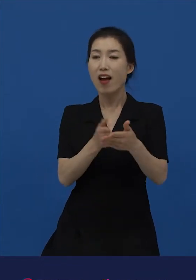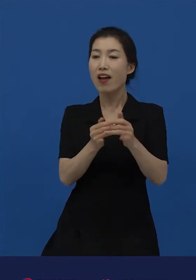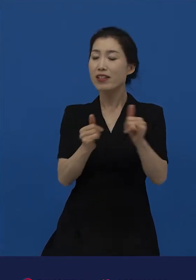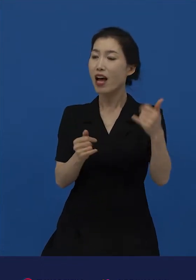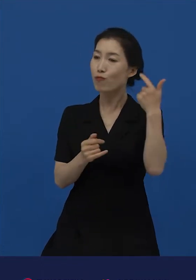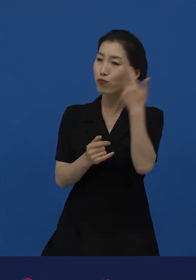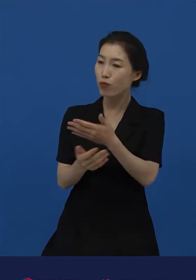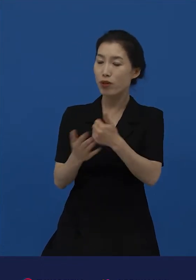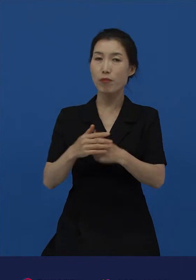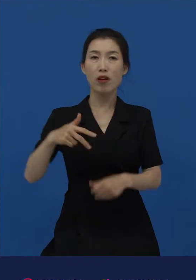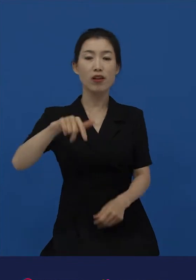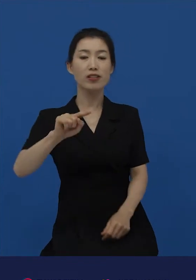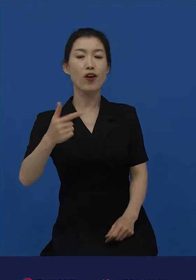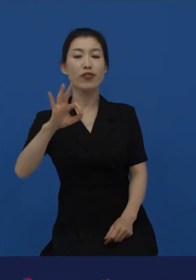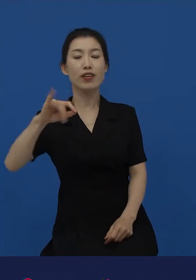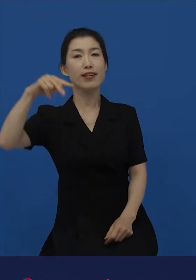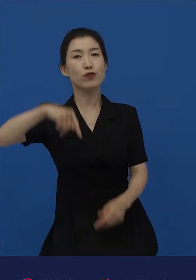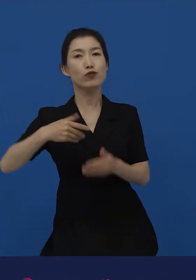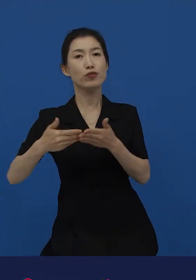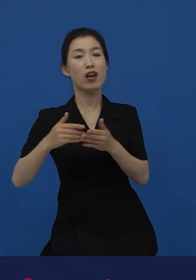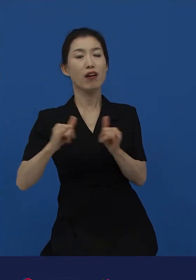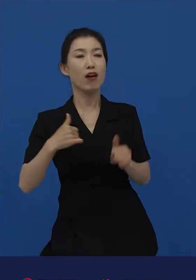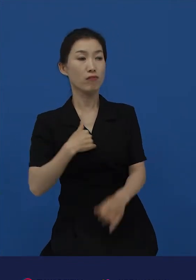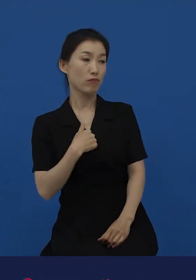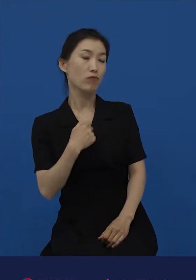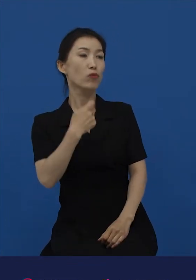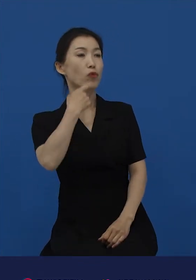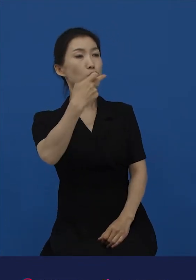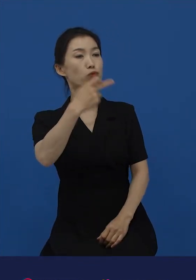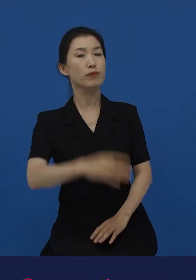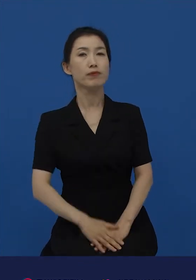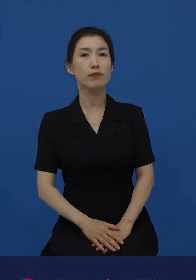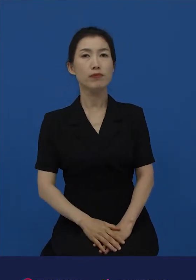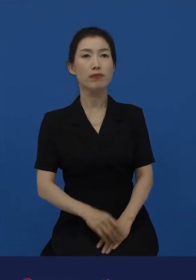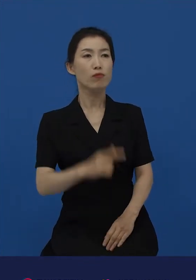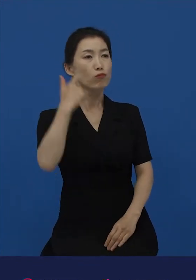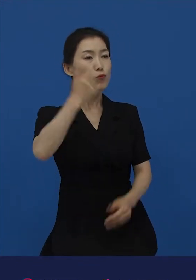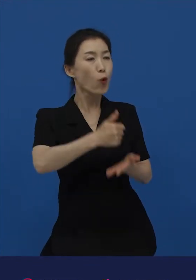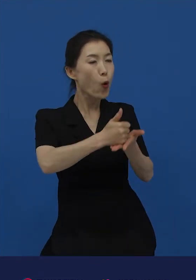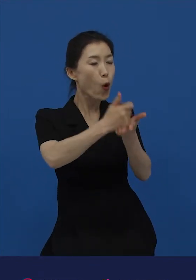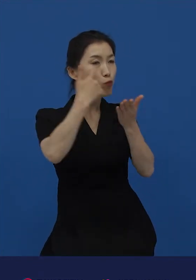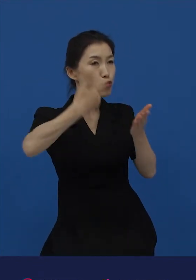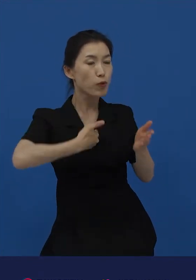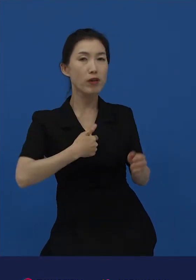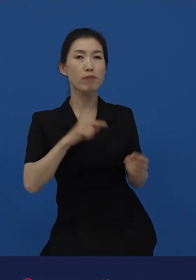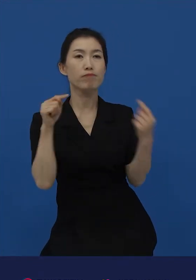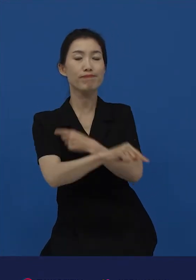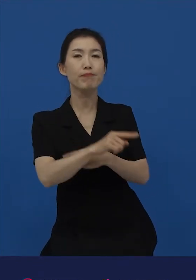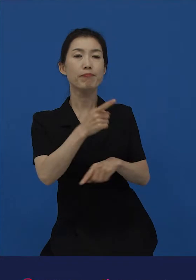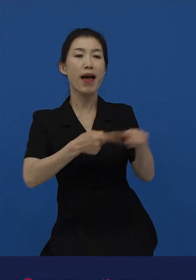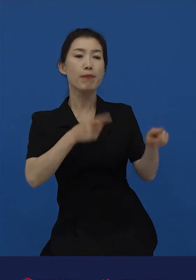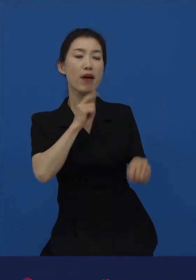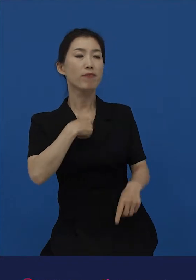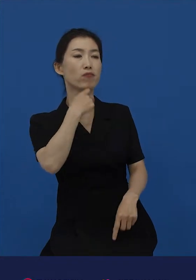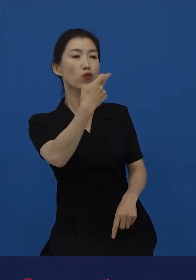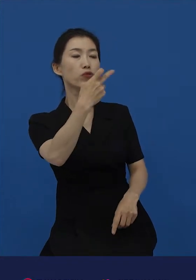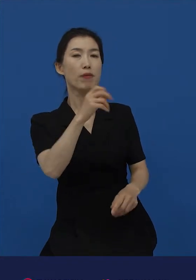존댓말에 전 이수 작가는 12살 이렇게 반말로 대답합니다. 어린 작가와 작가의